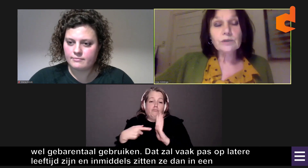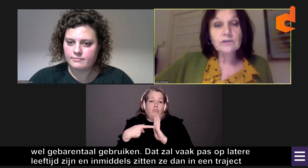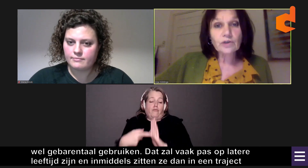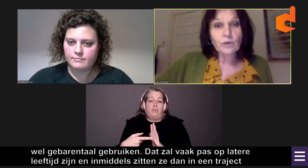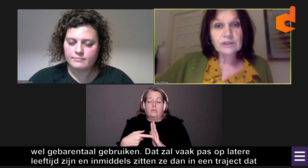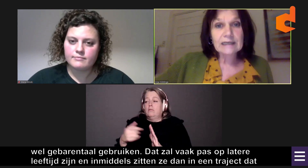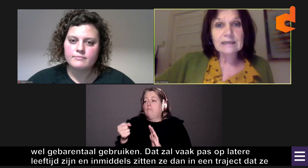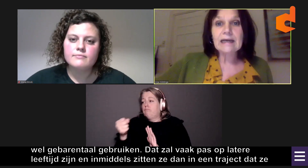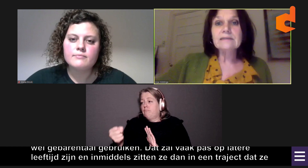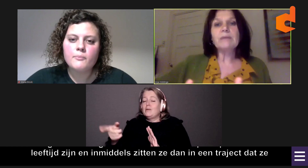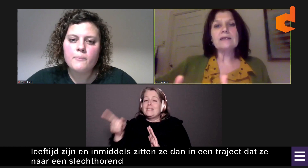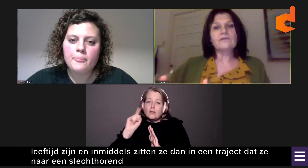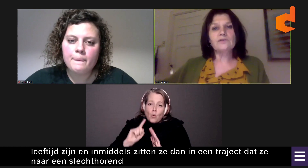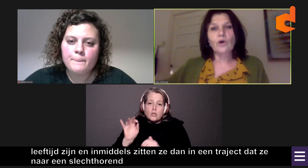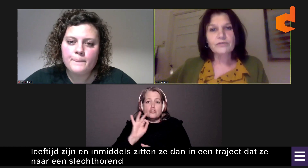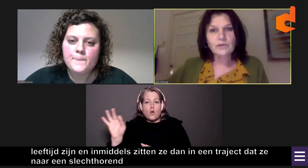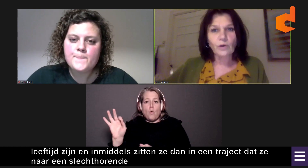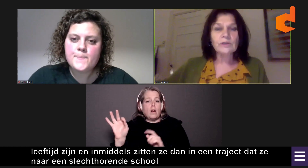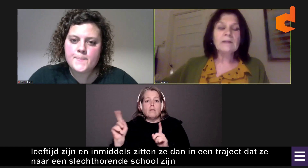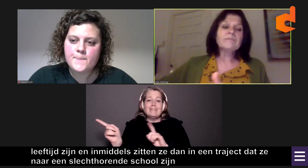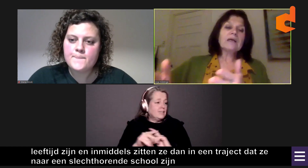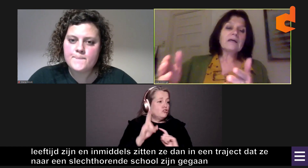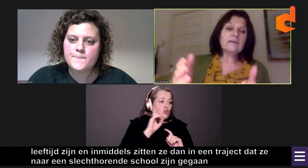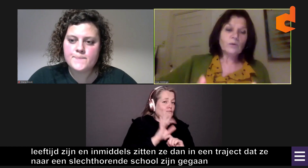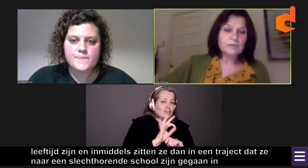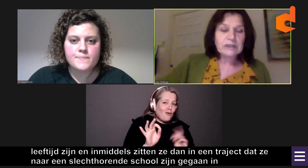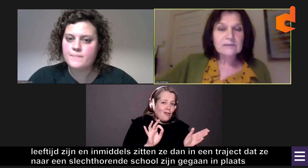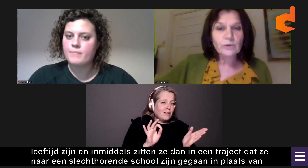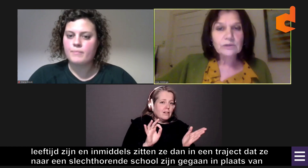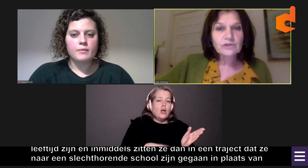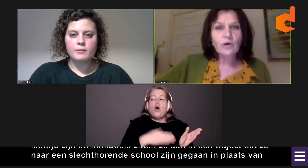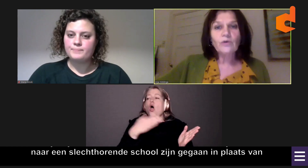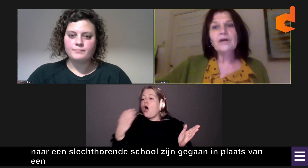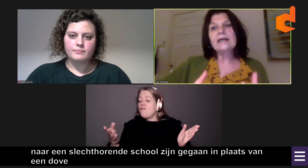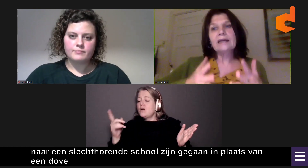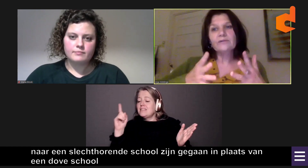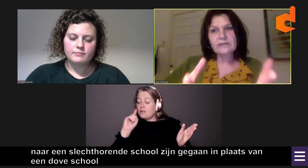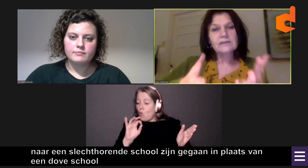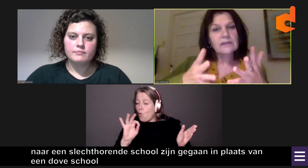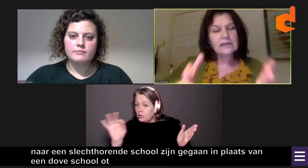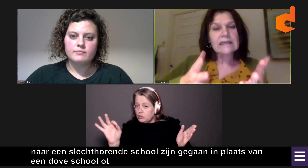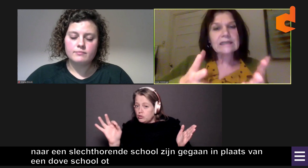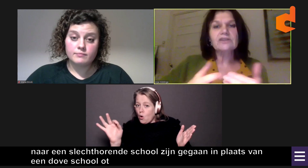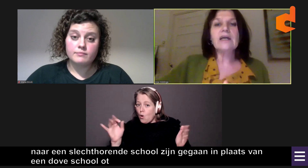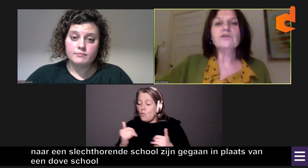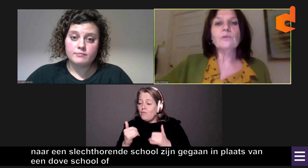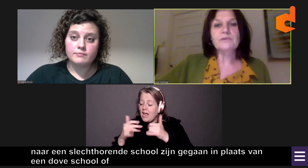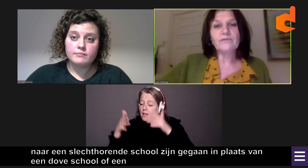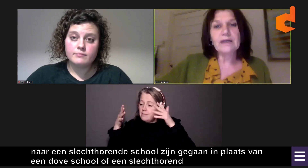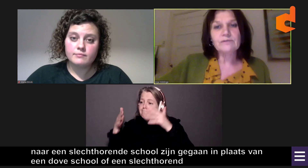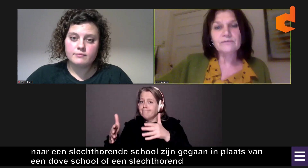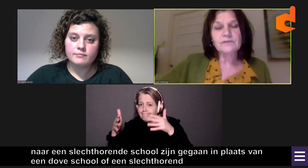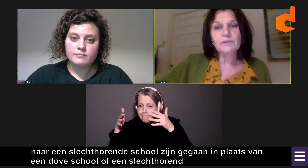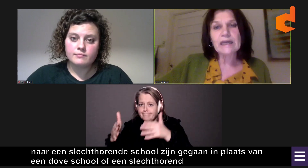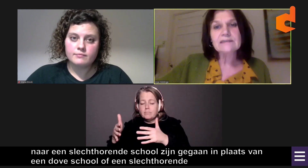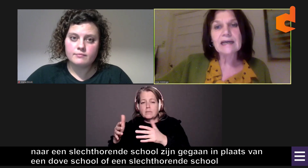slechthorende school zijn gegaan... in plaats van een dovenschool. Op een slechthorende school waar heel veel gericht is... juist op het